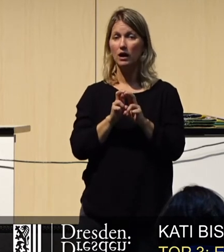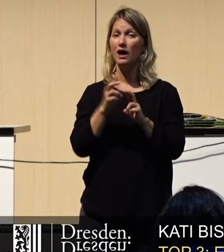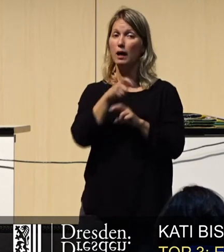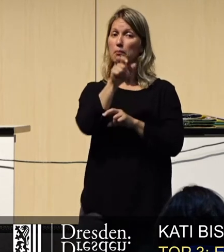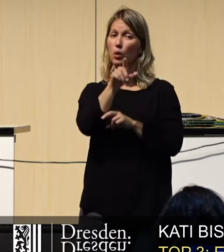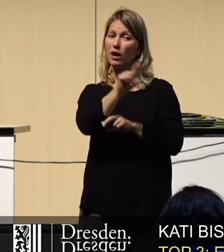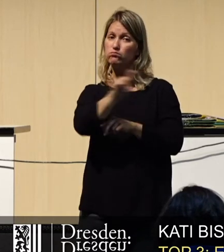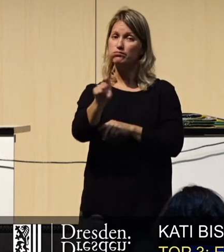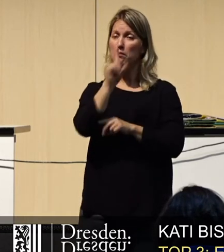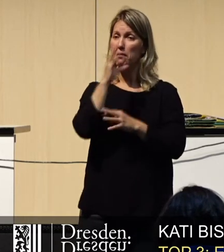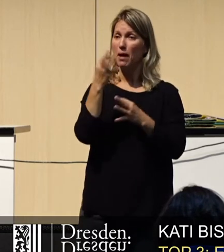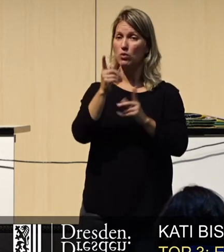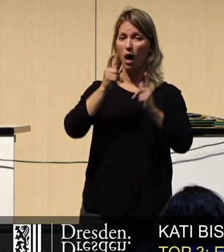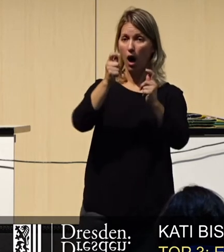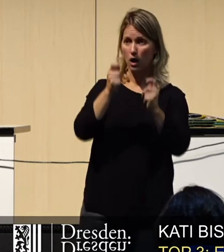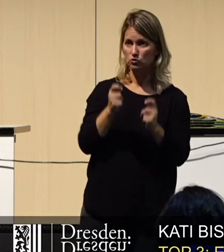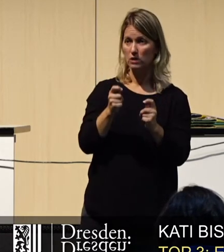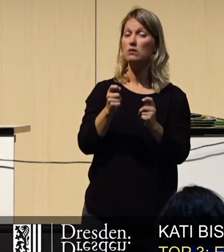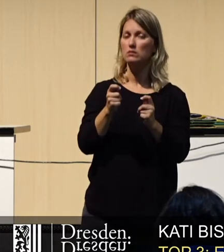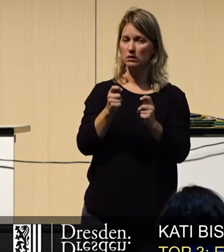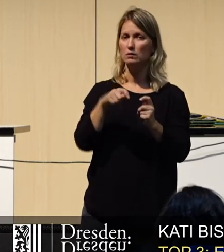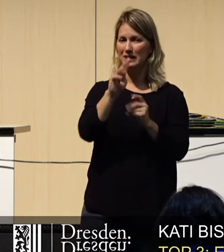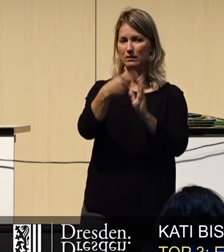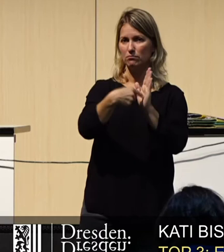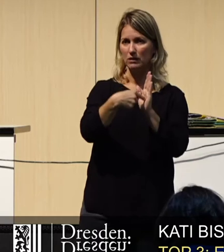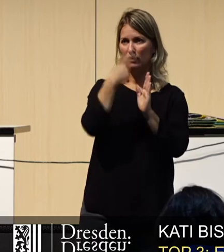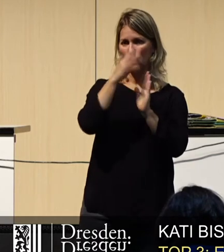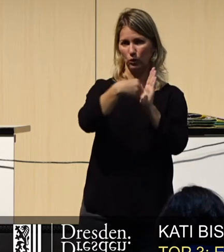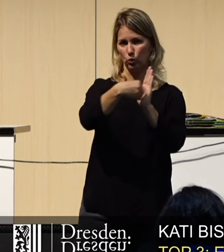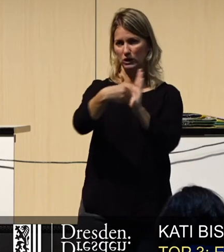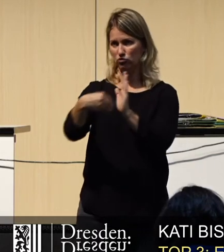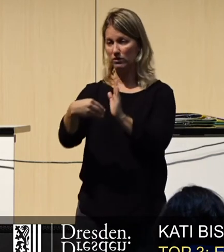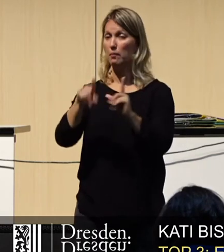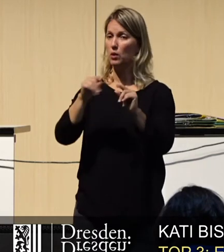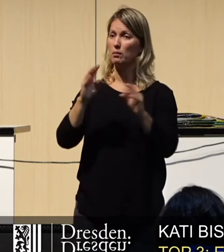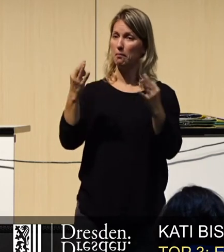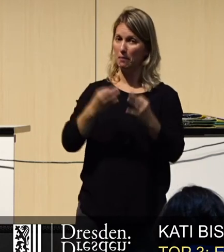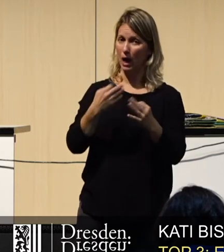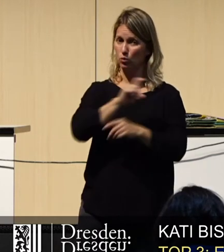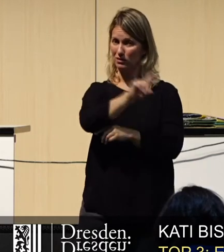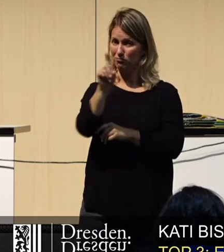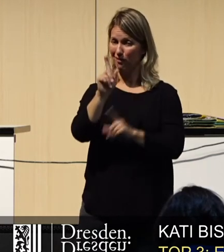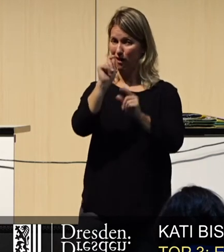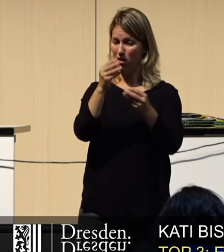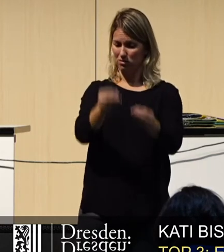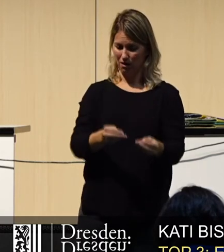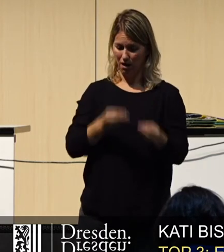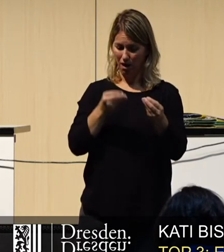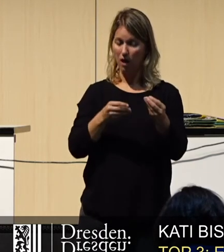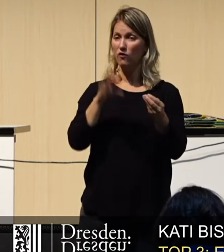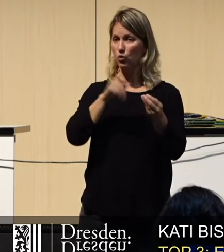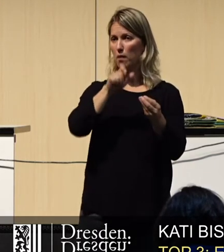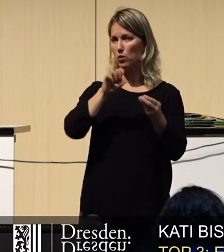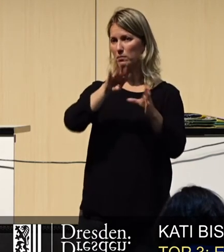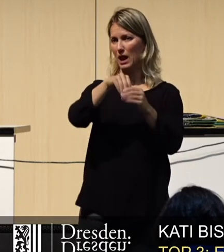der Bürgerschaft mit bestimmten Quornen für Unterschriften. Also das ist das Thema. Wir brauchen einen Antrag aus der Bürgerschaft für eine Bürgerbeteiligungssatzung.